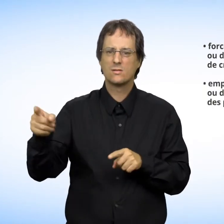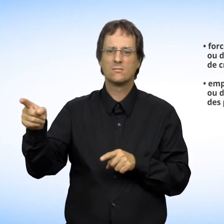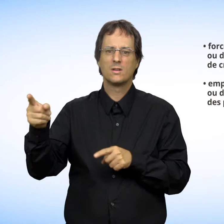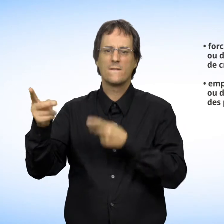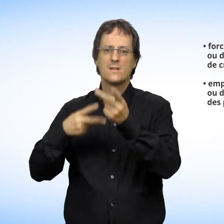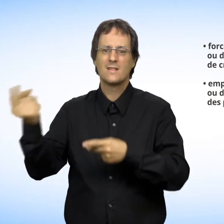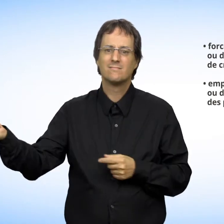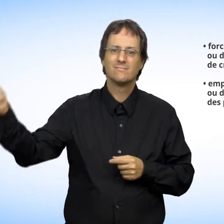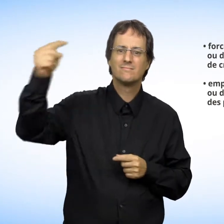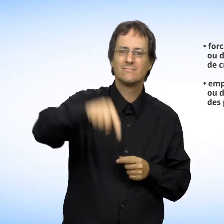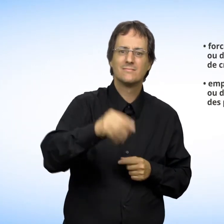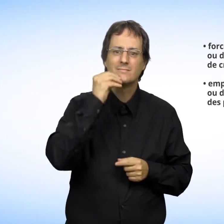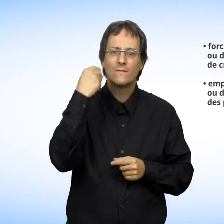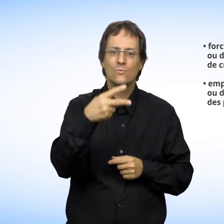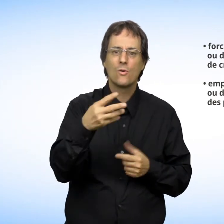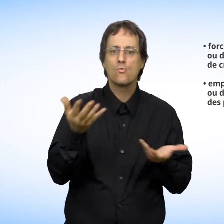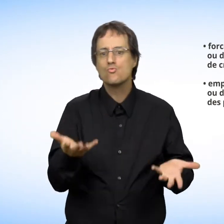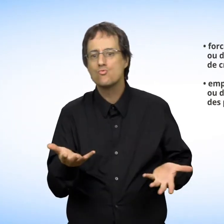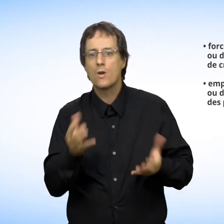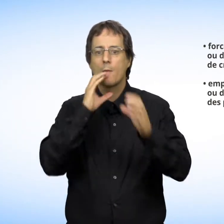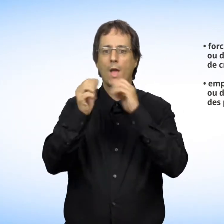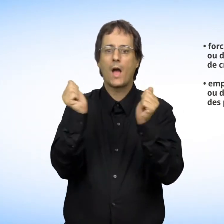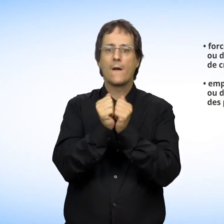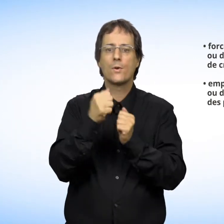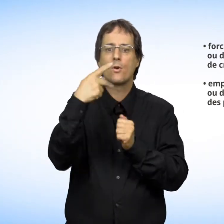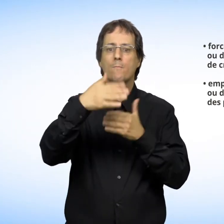Empêcher de recevoir des visites ou de communiquer avec des proches